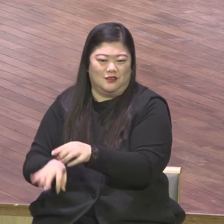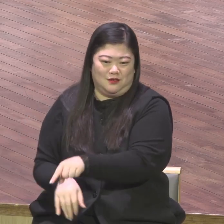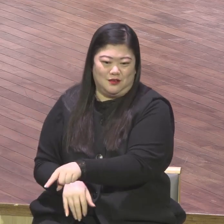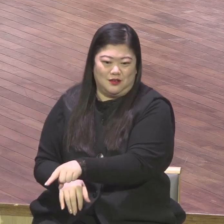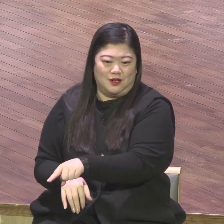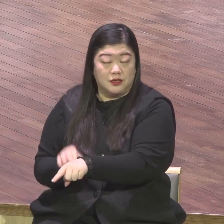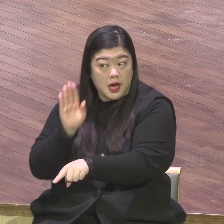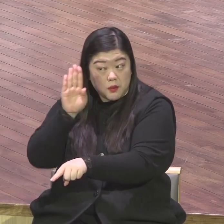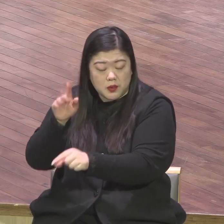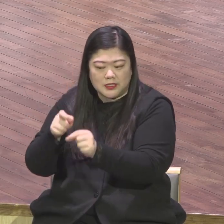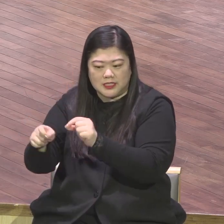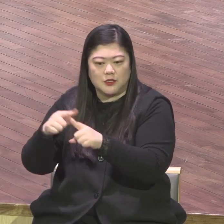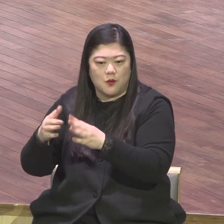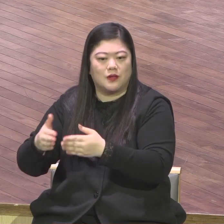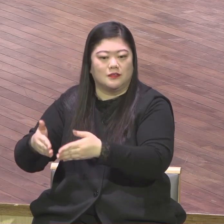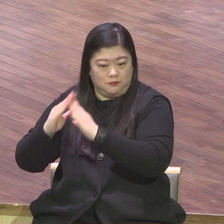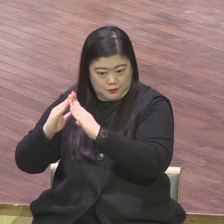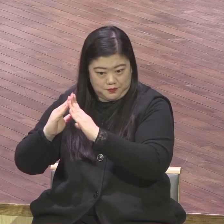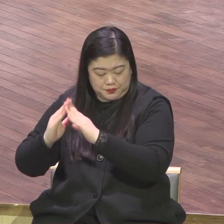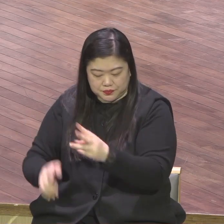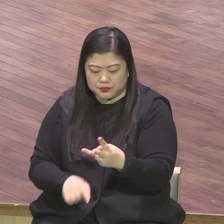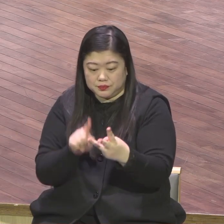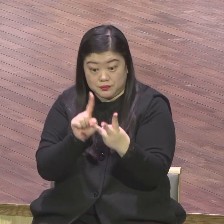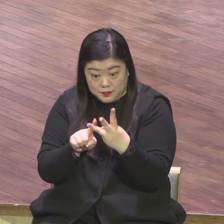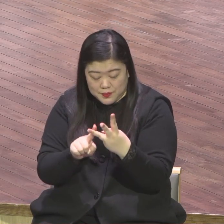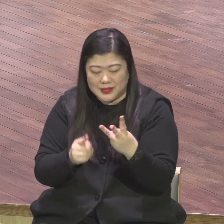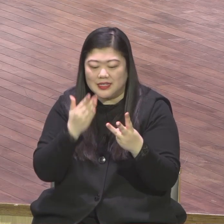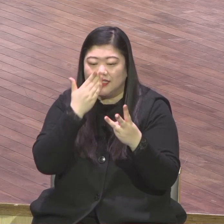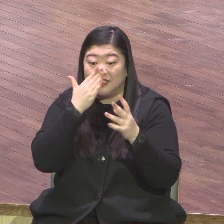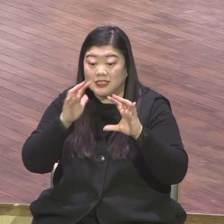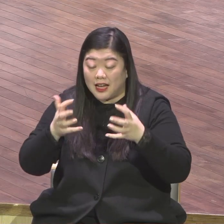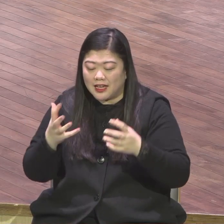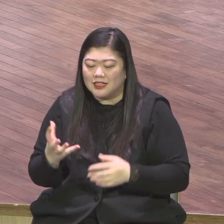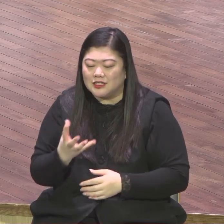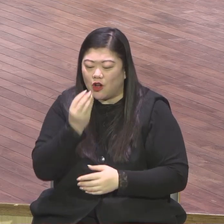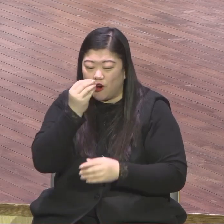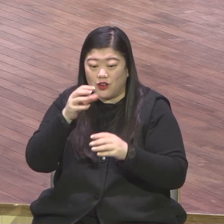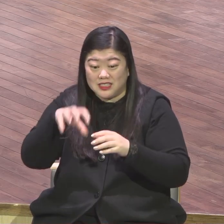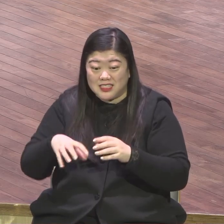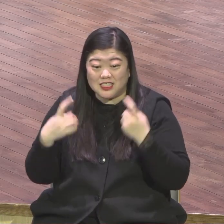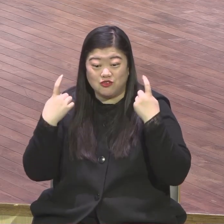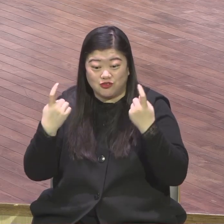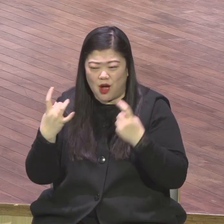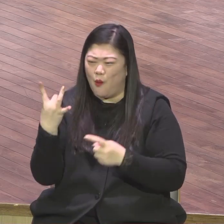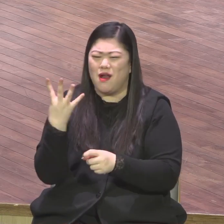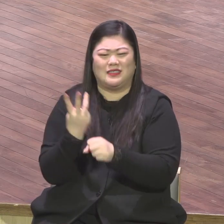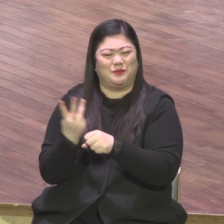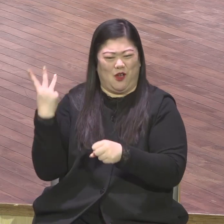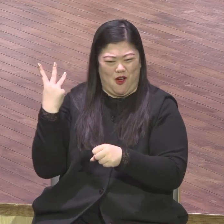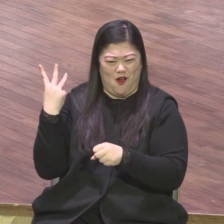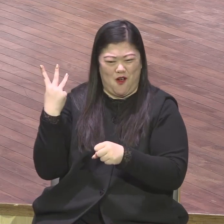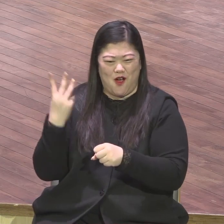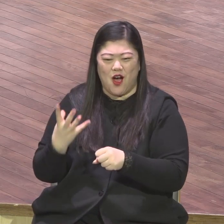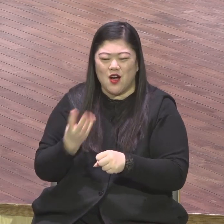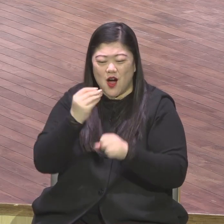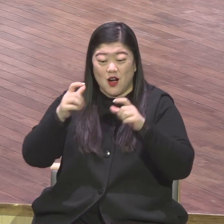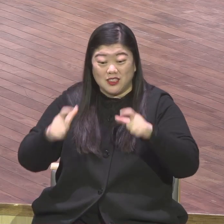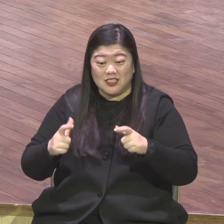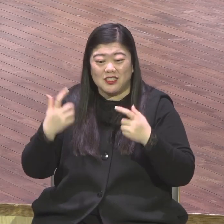될 것입니다 마지막 이스라엘은 성지순례 캠프인데 우리가 3년 전에 성지순례를 할 일을 했는데 직전에 코로나19가